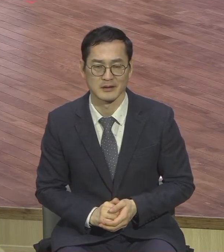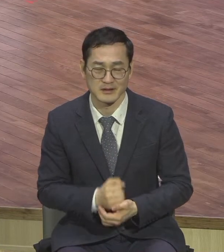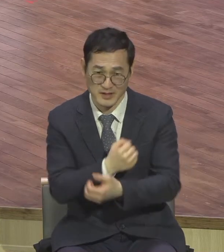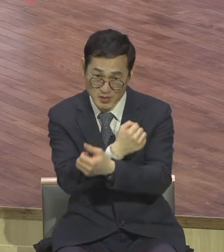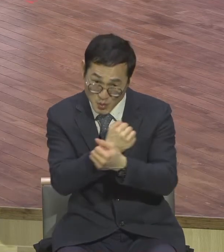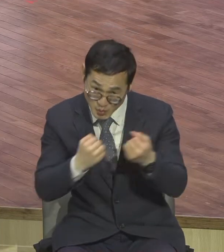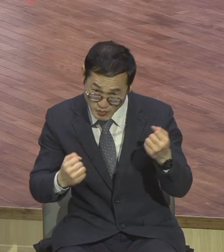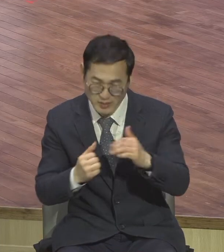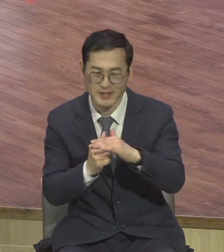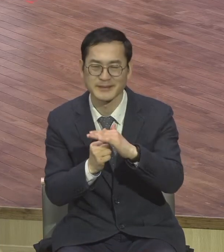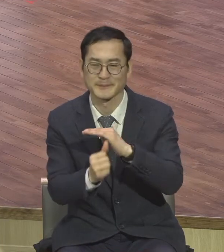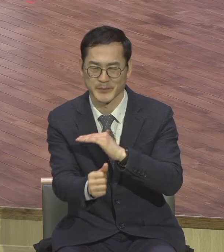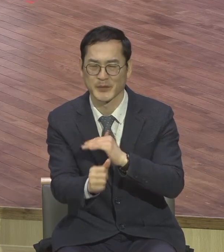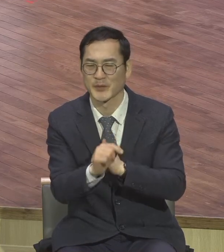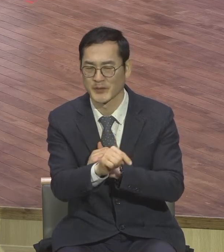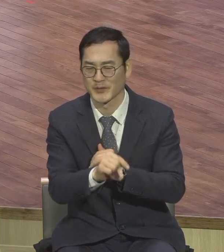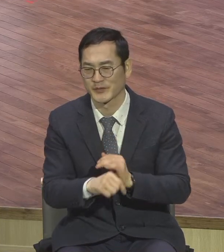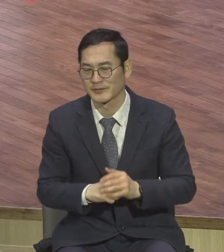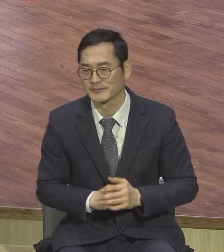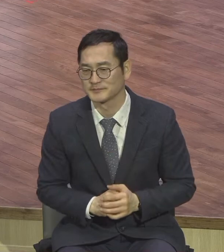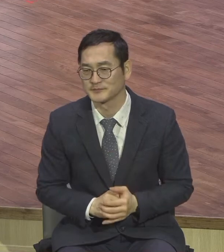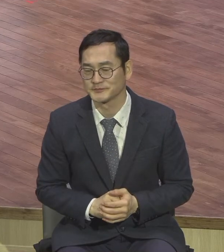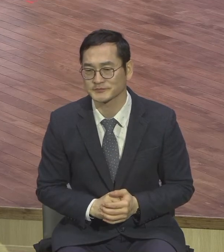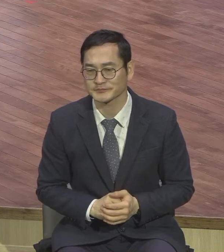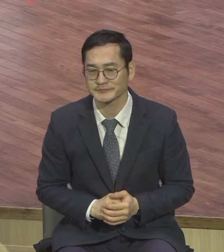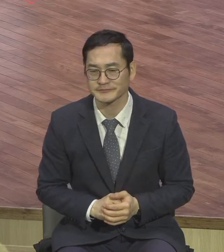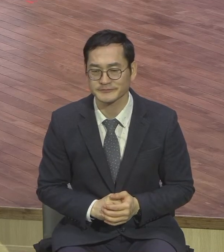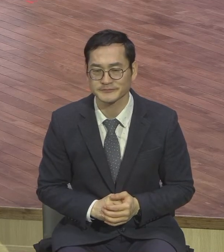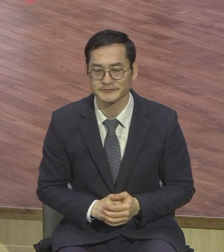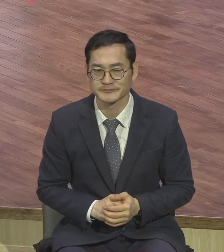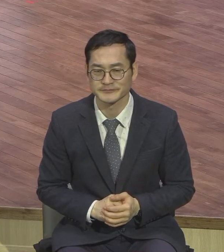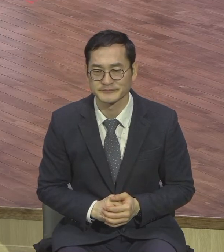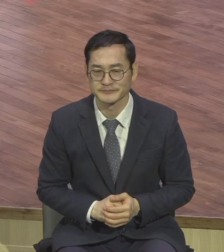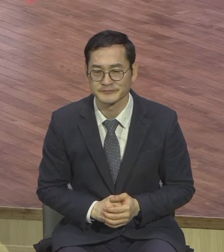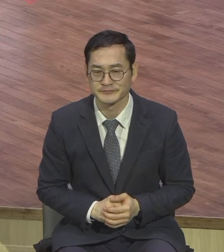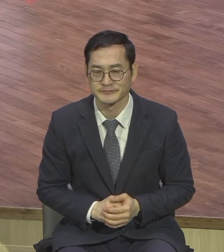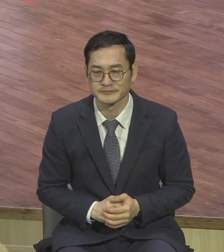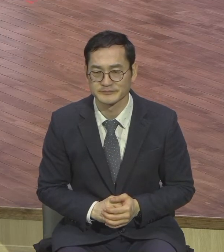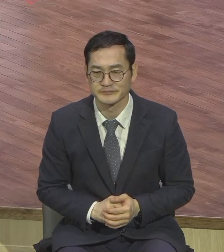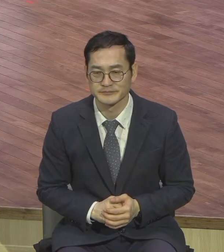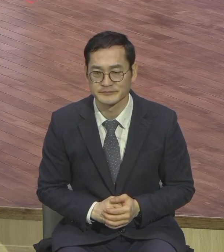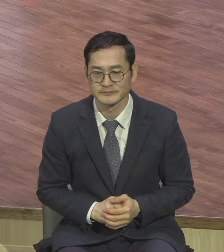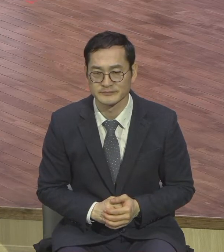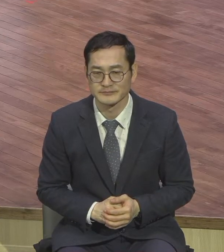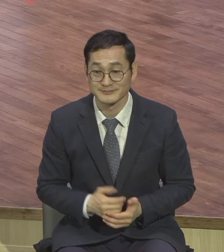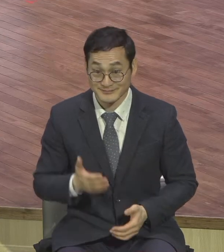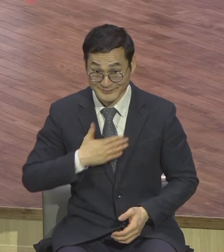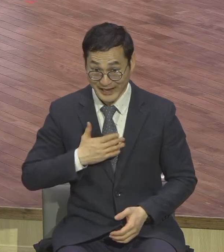대단한 분이지요 그냥 요셉이 아니에요 저 같으면 일로와 다와 일로와